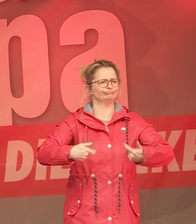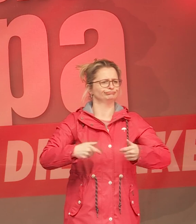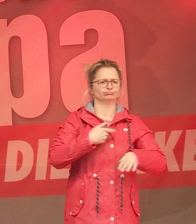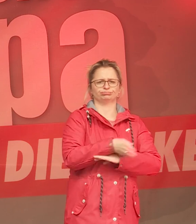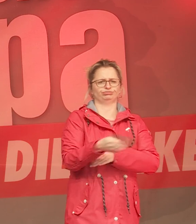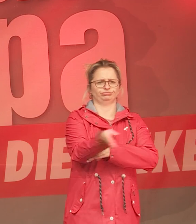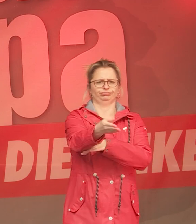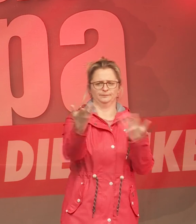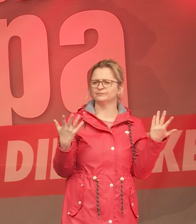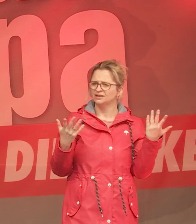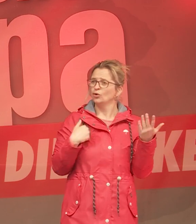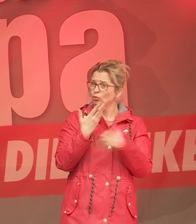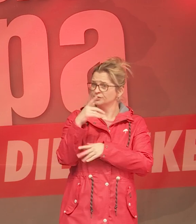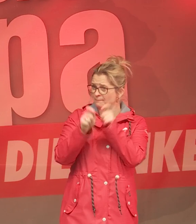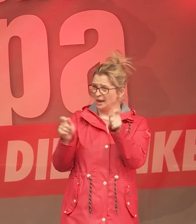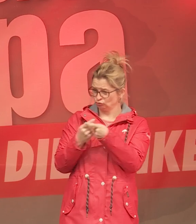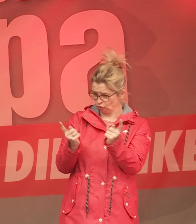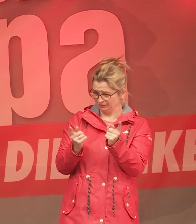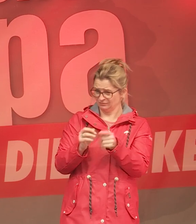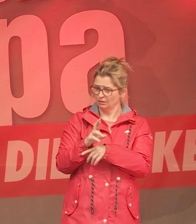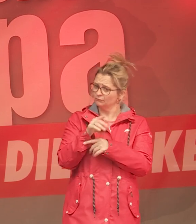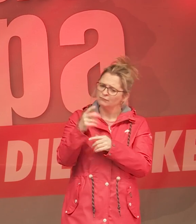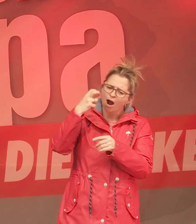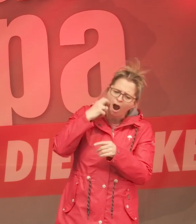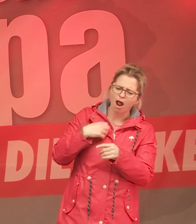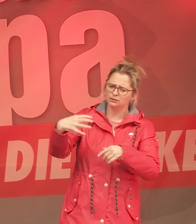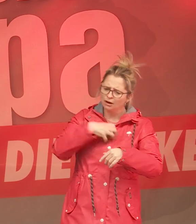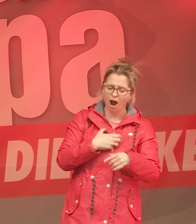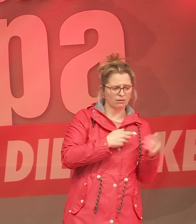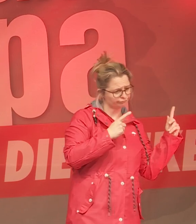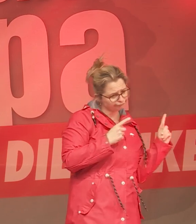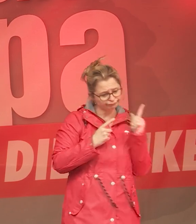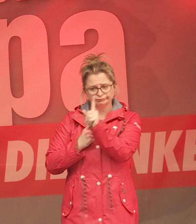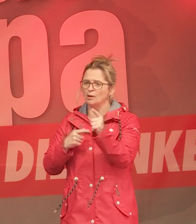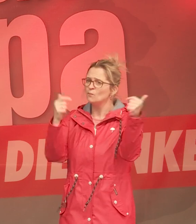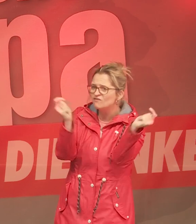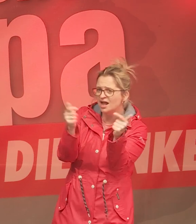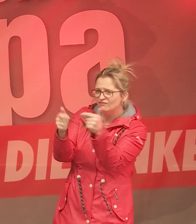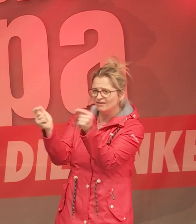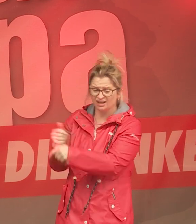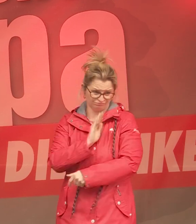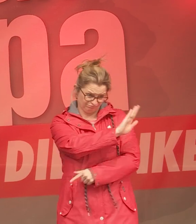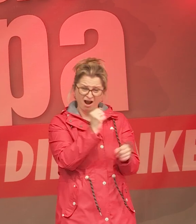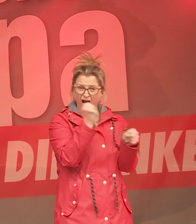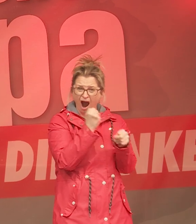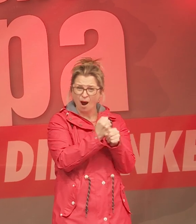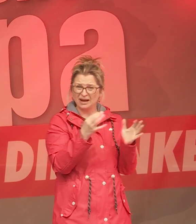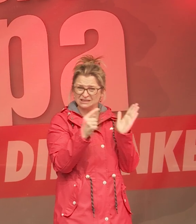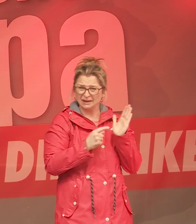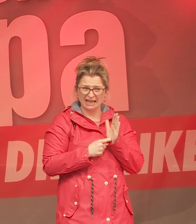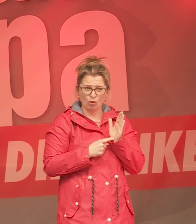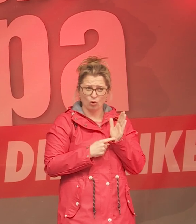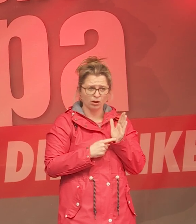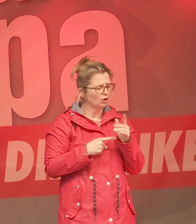dass die Menschen, die Kranke und Alte pflegen, unter Arbeitsbedingungen arbeiten, die sie selbst